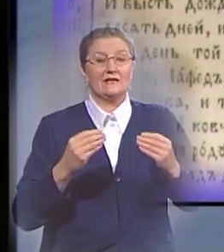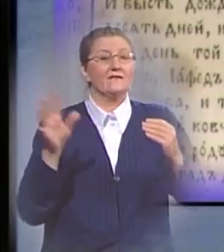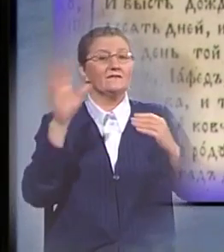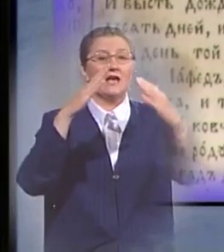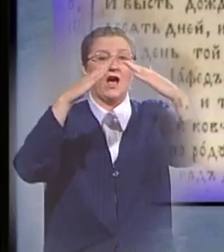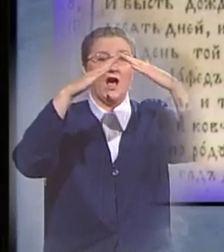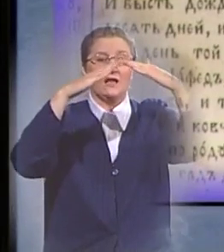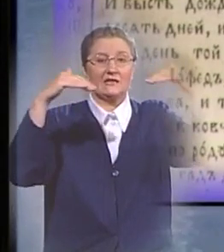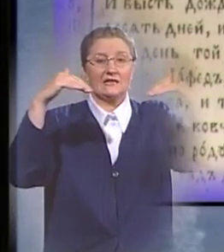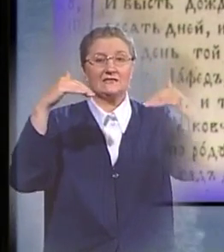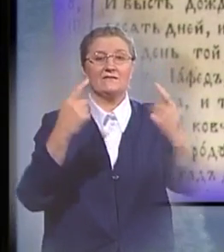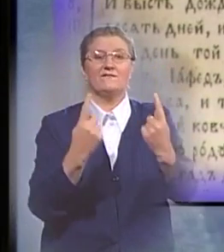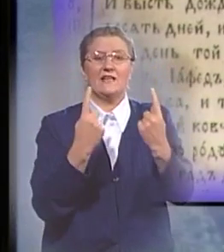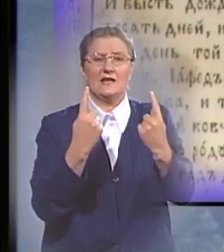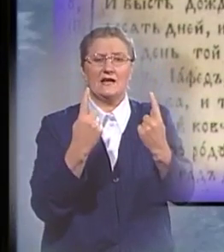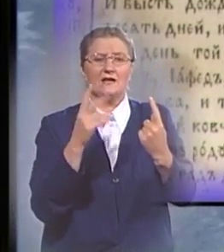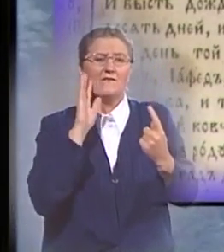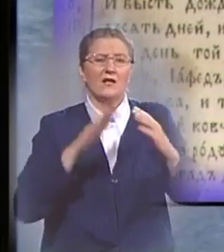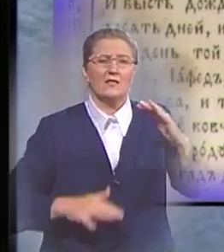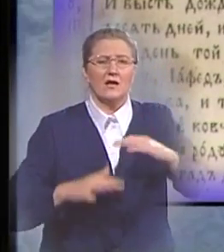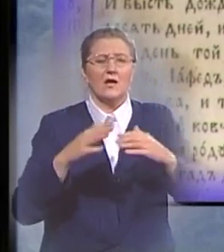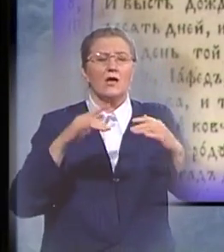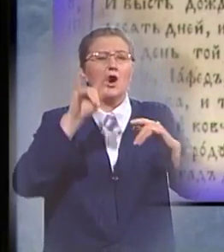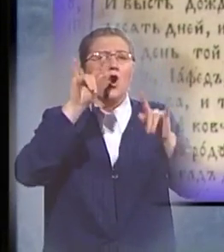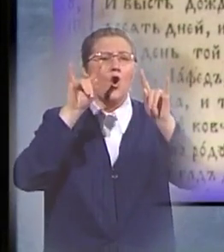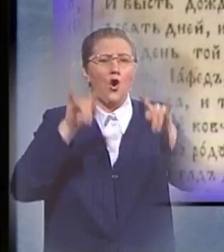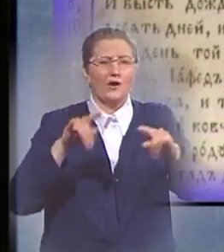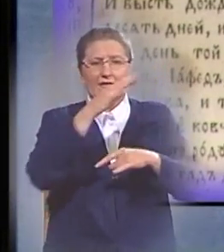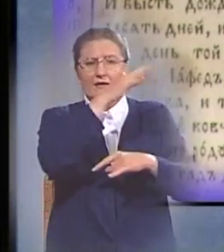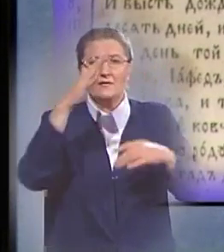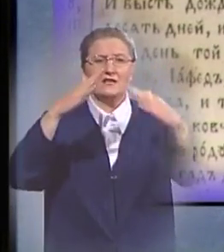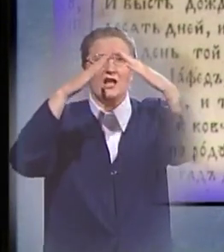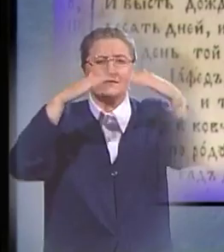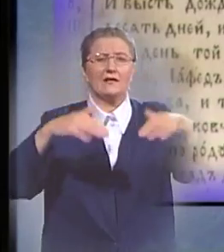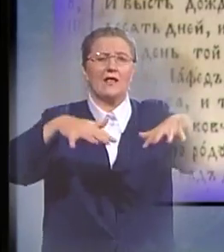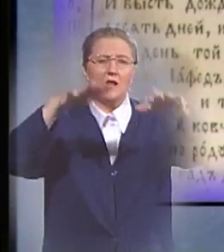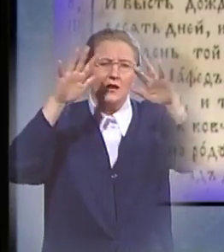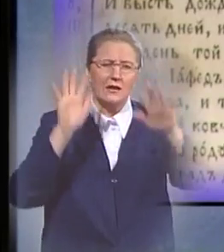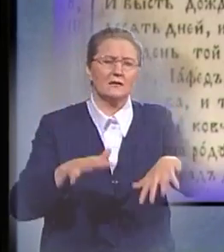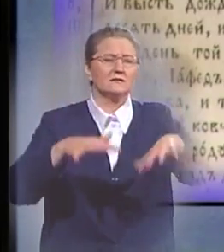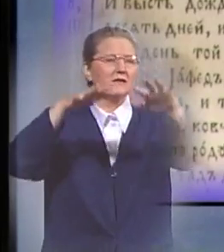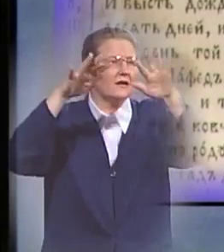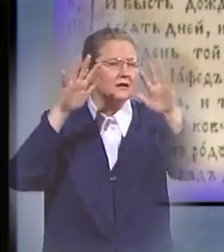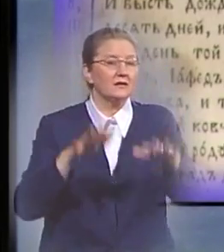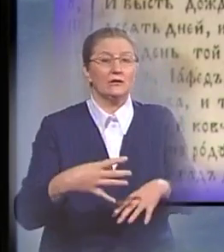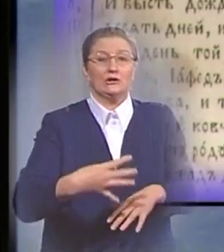источники великой бездны, и окна небесные отворились, и лился на землю дождь «Сорок дней